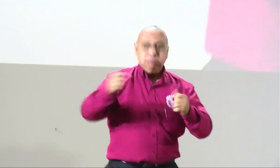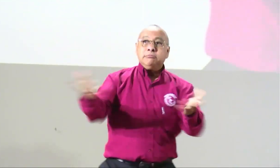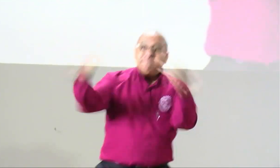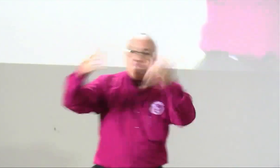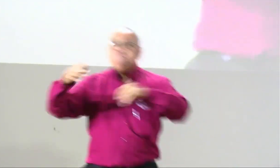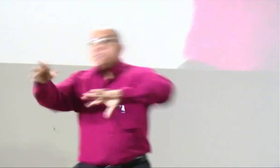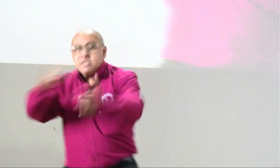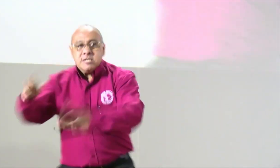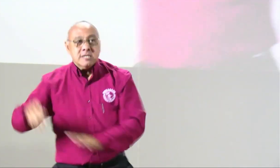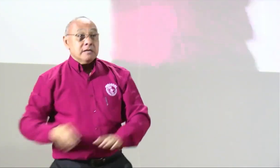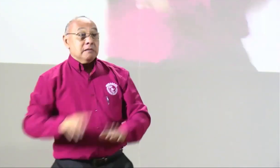callados